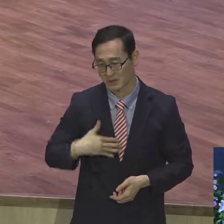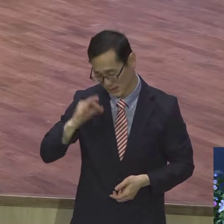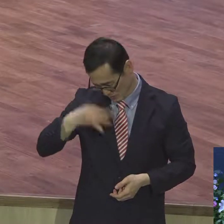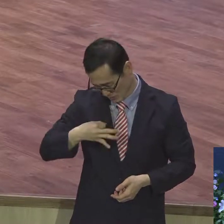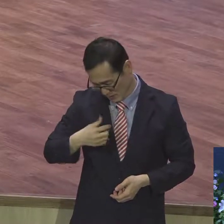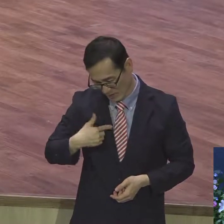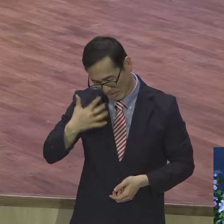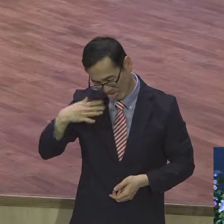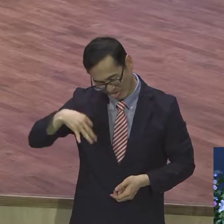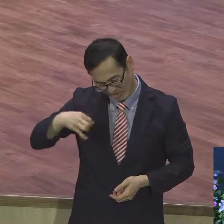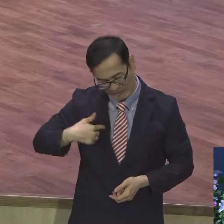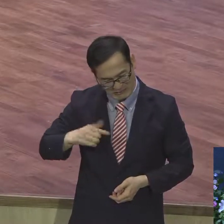절망입니다.